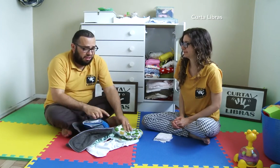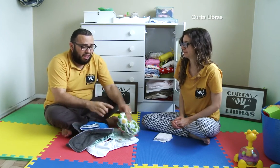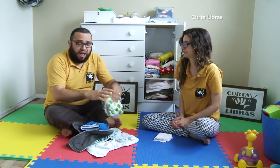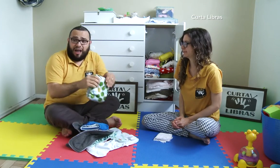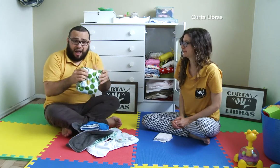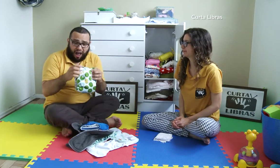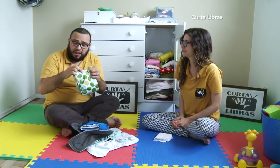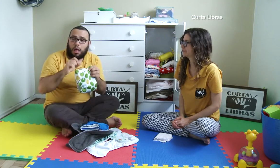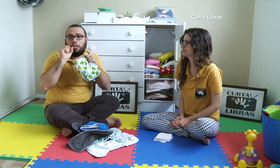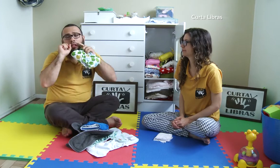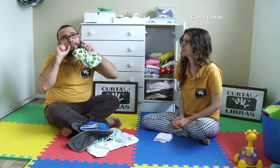trocar.